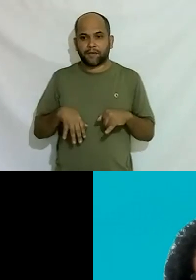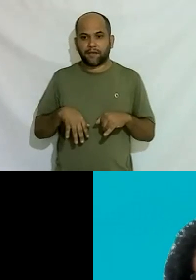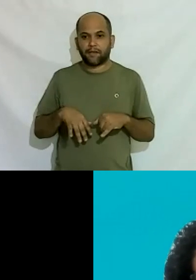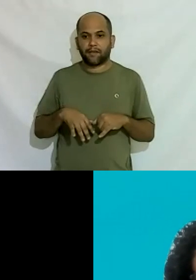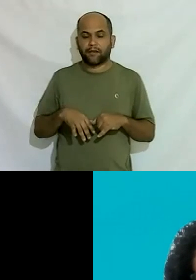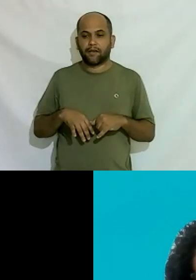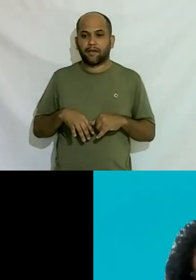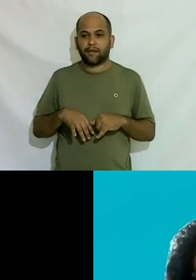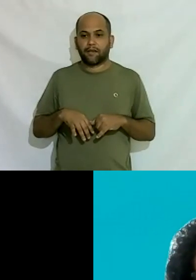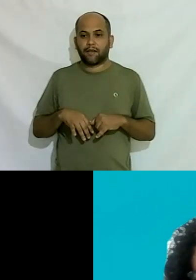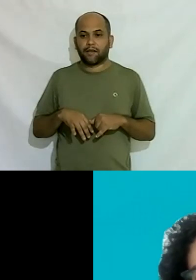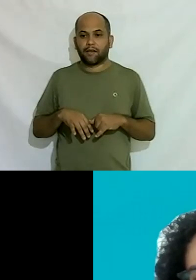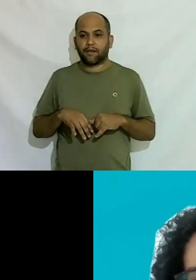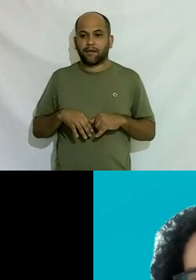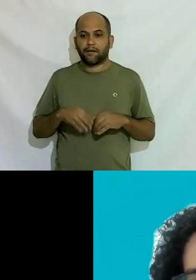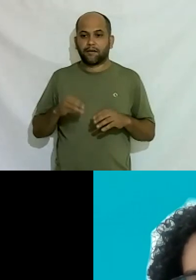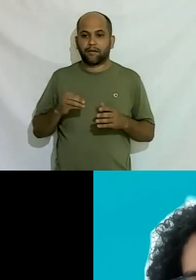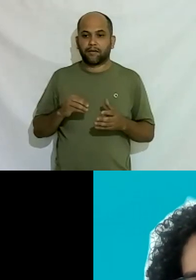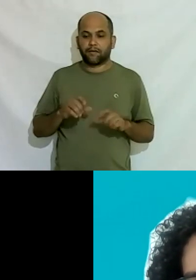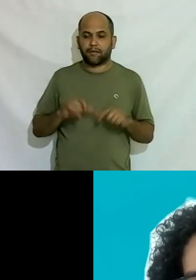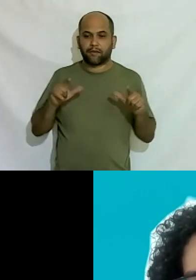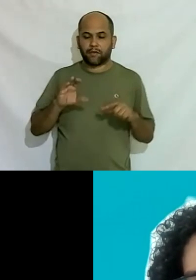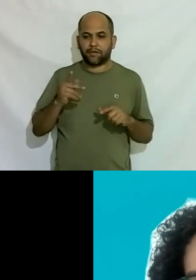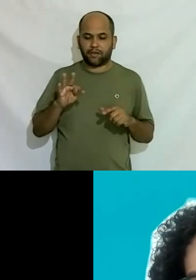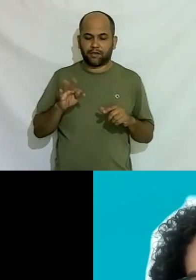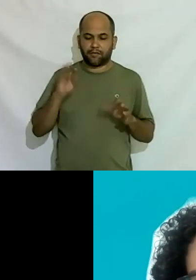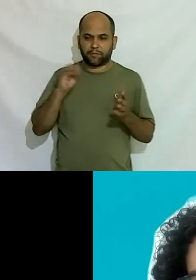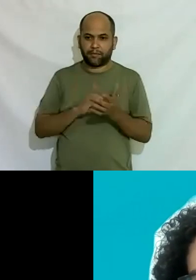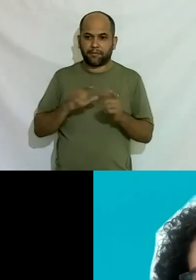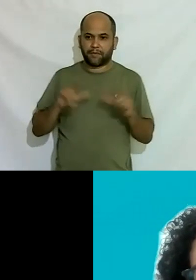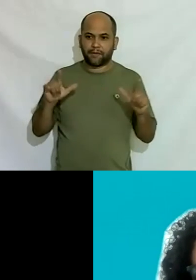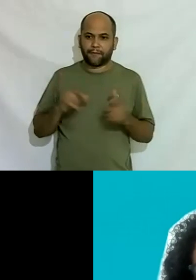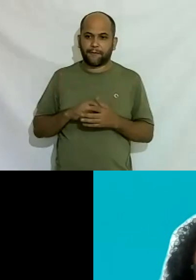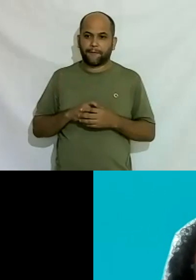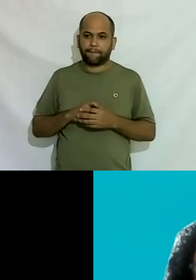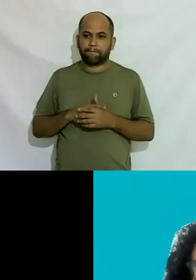não está vendo o meu chat não sei porquê abriu abriu